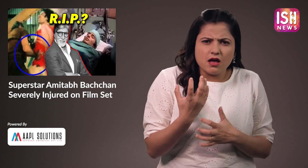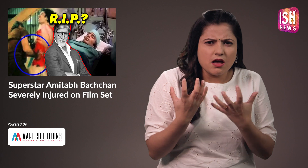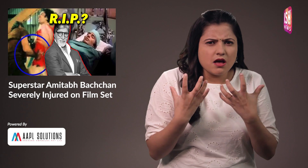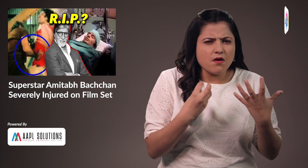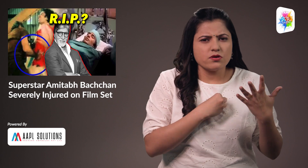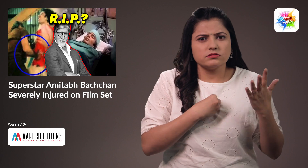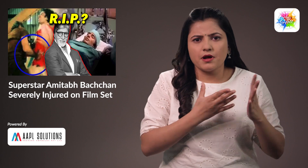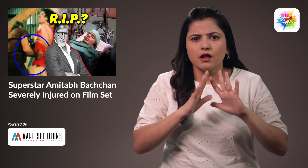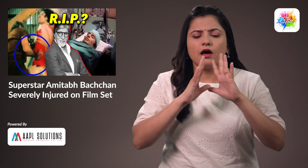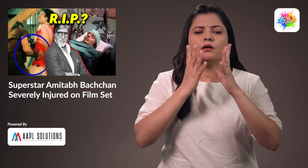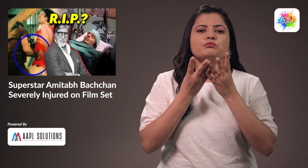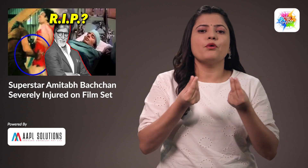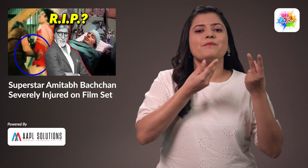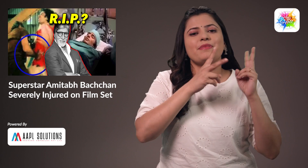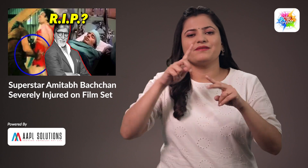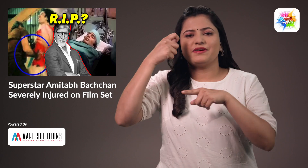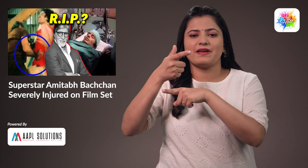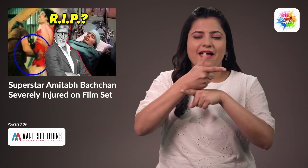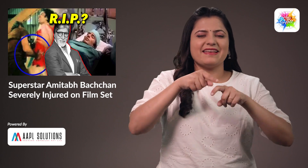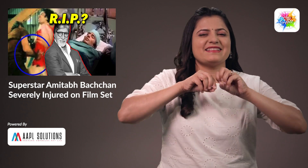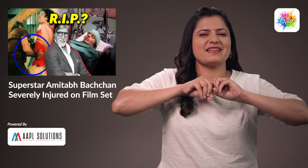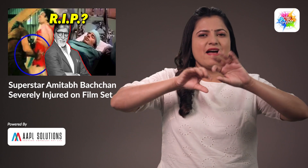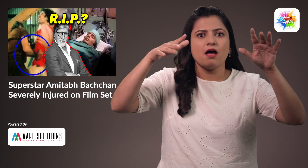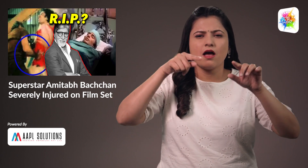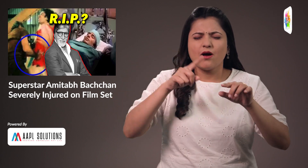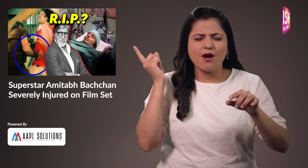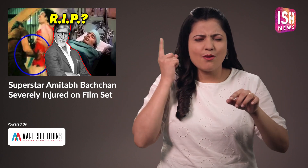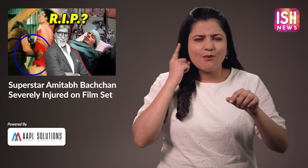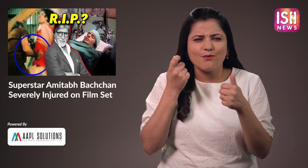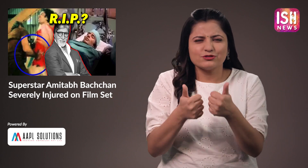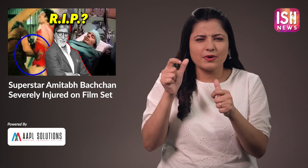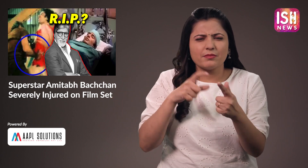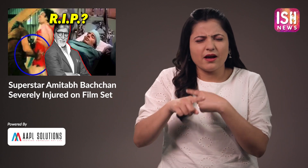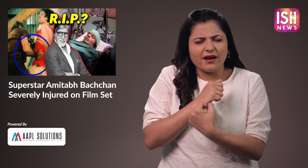सौभाक्या से वह काम पर वापस आ गये और फिल्म सभी को पसंद आई और हिट रही